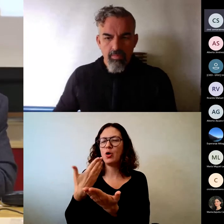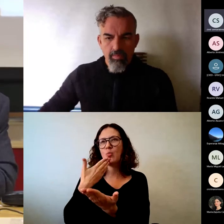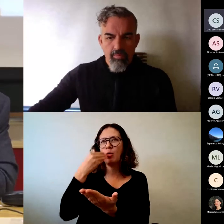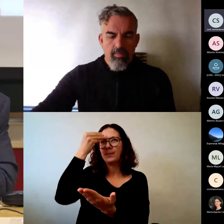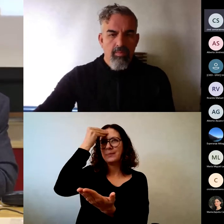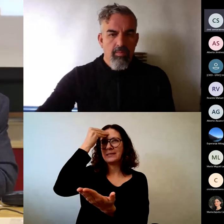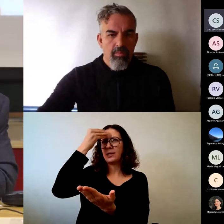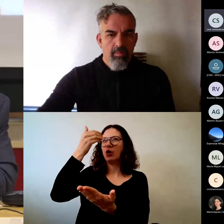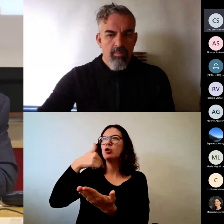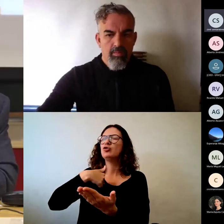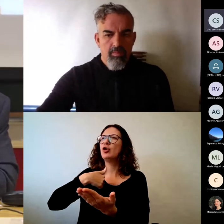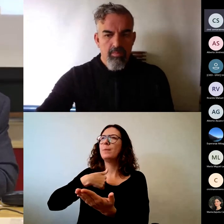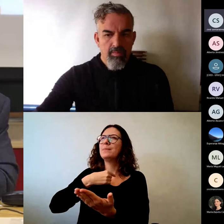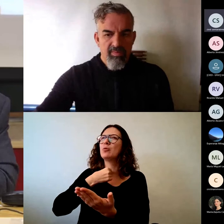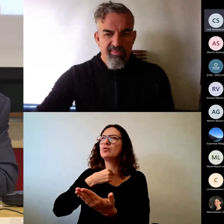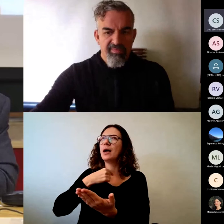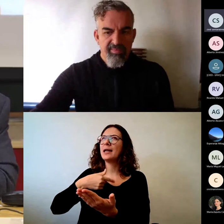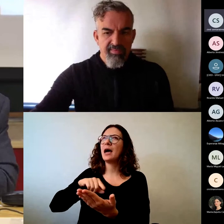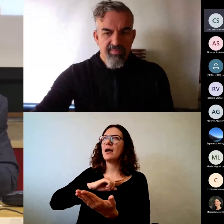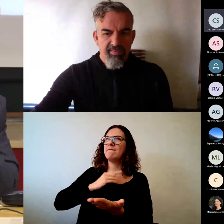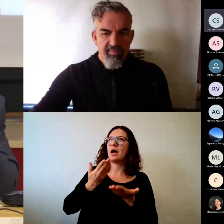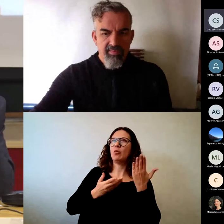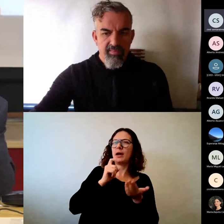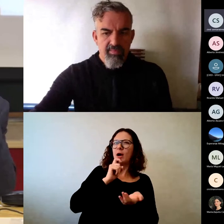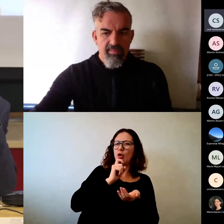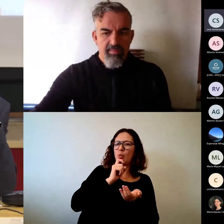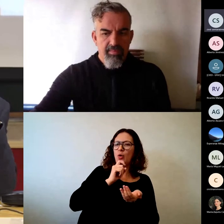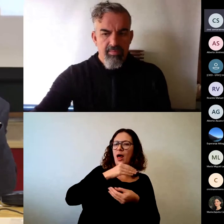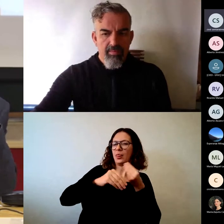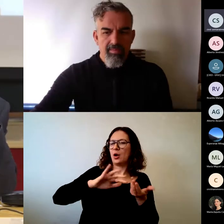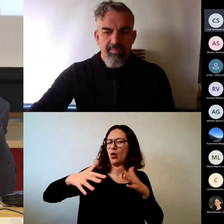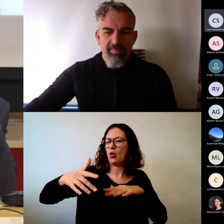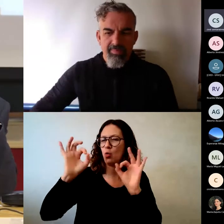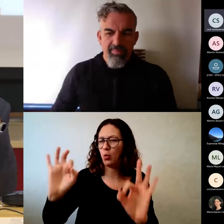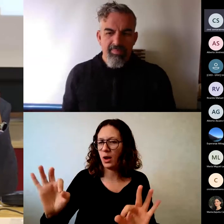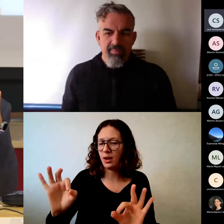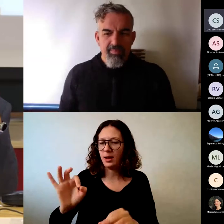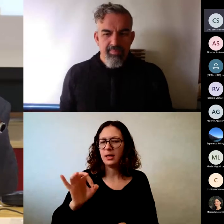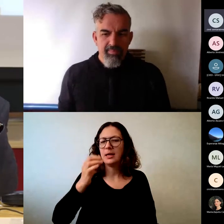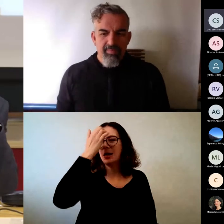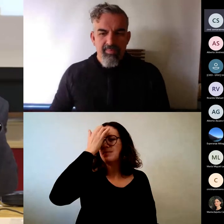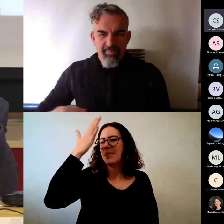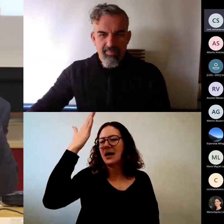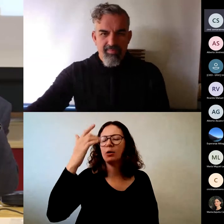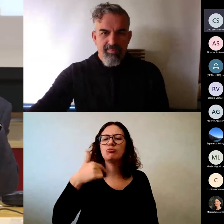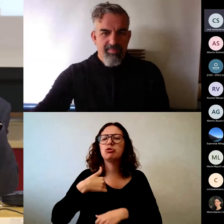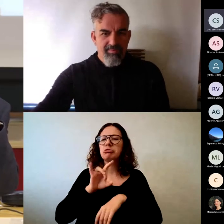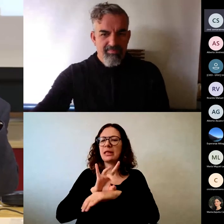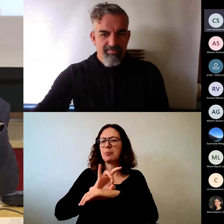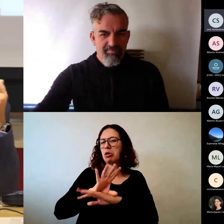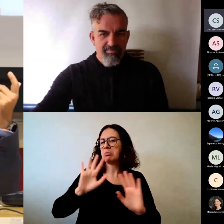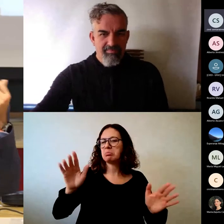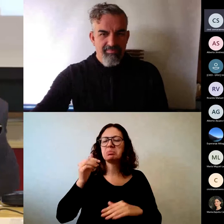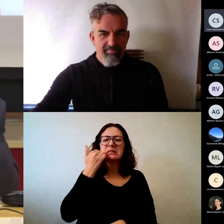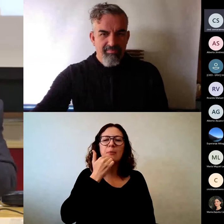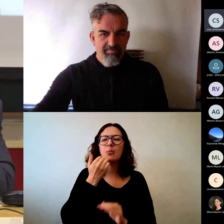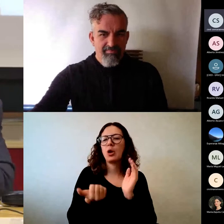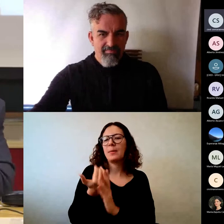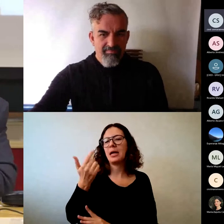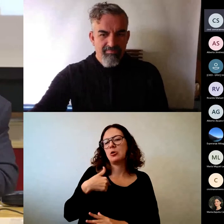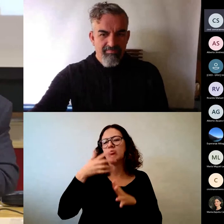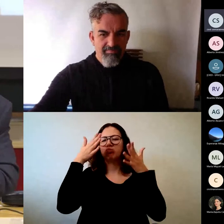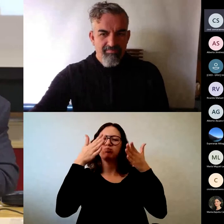pongo un ejemplo y es que imaginaros que tenemos tiempo libre y los sábados por la mañana nos dedicamos a aprender a tocar el piano cualquiera de los que estamos aquí